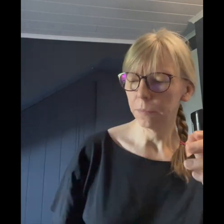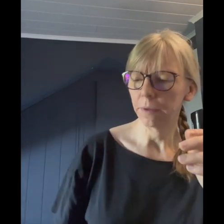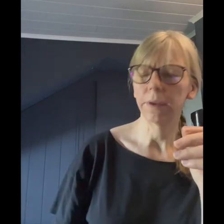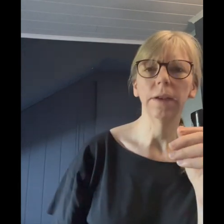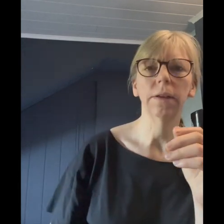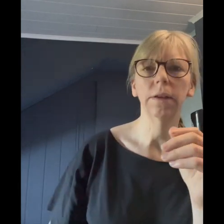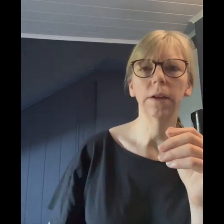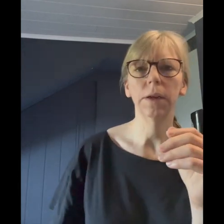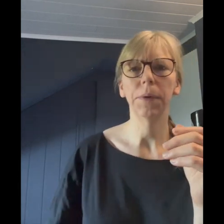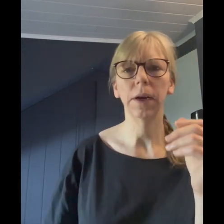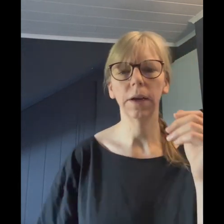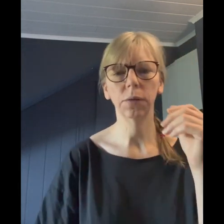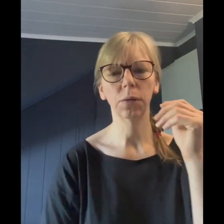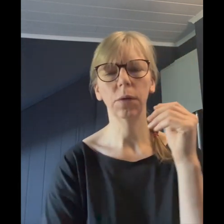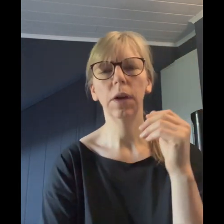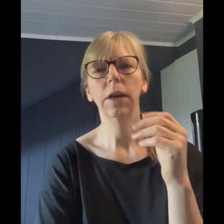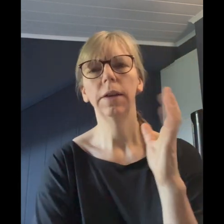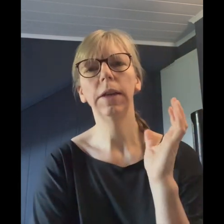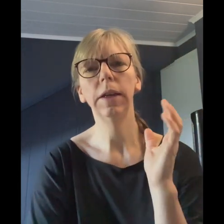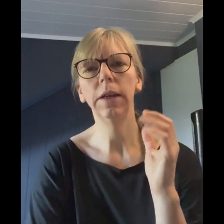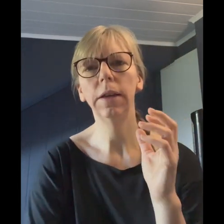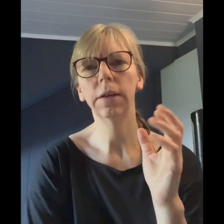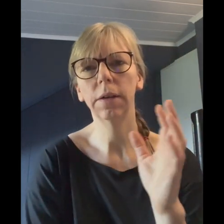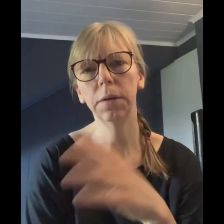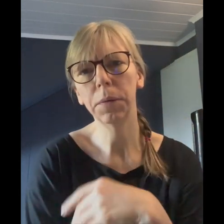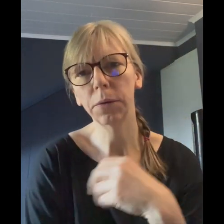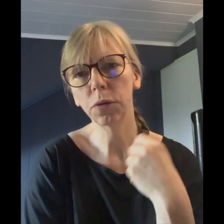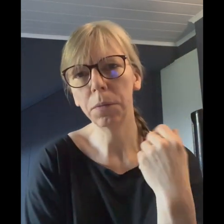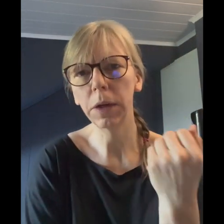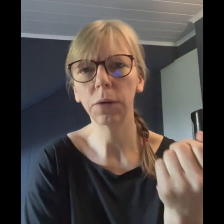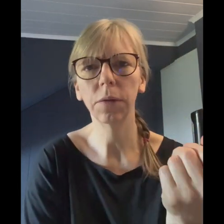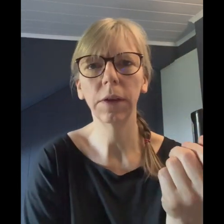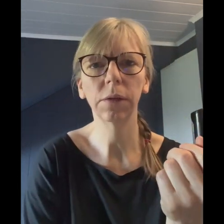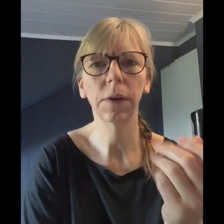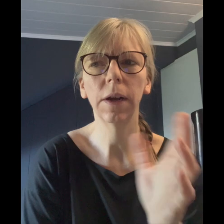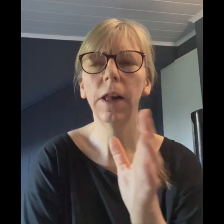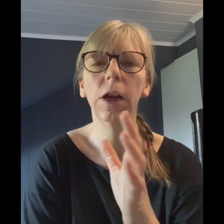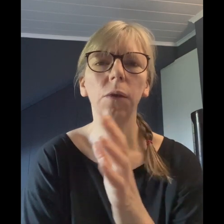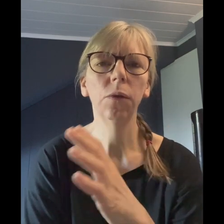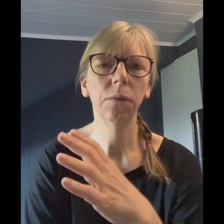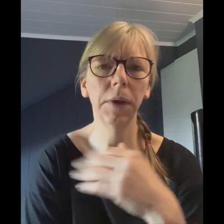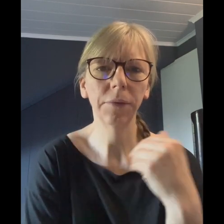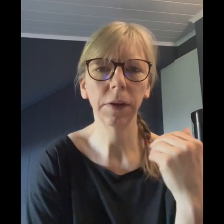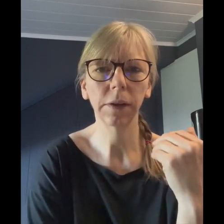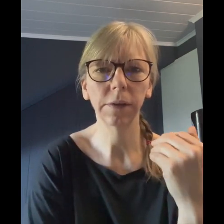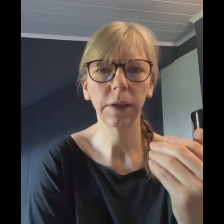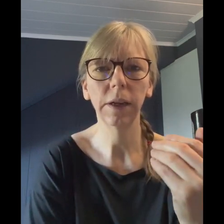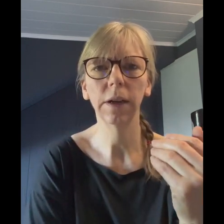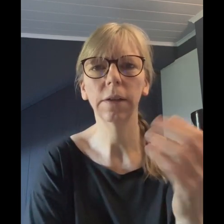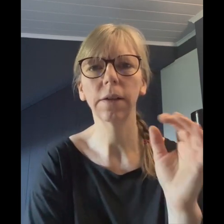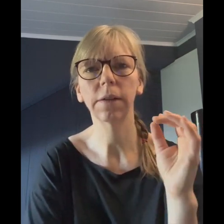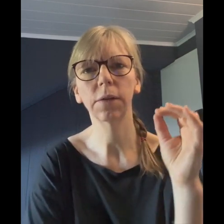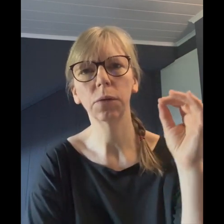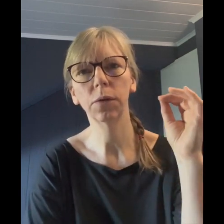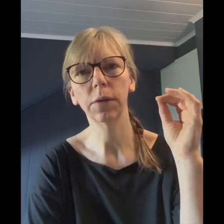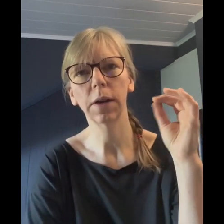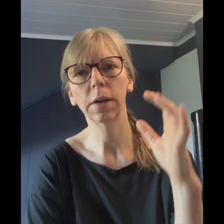Patientin in der Beratung, die bei Social Media unterwegs war und mehrfach gesehen hat, dass es sozusagen